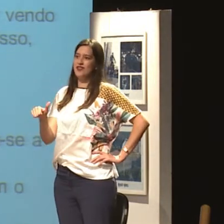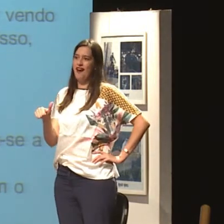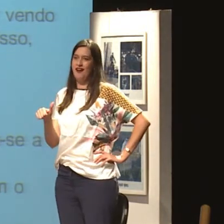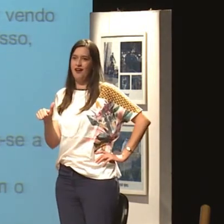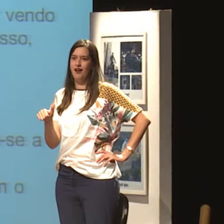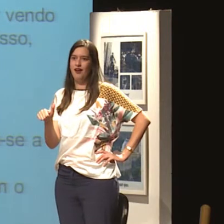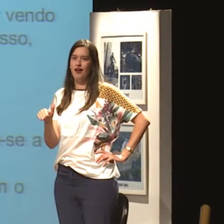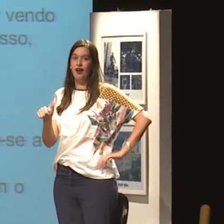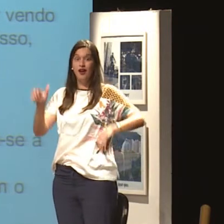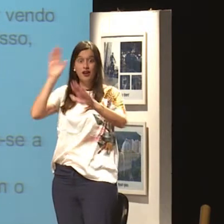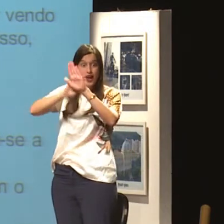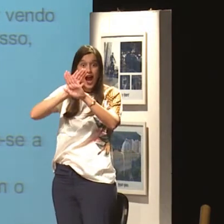É quando o homem não gosta da mulher.